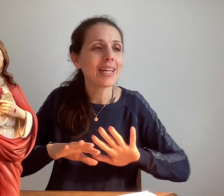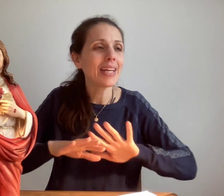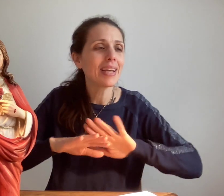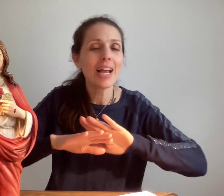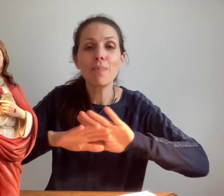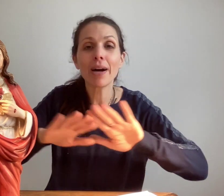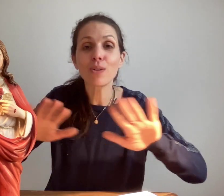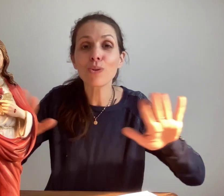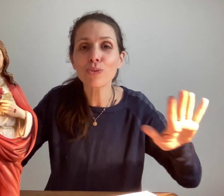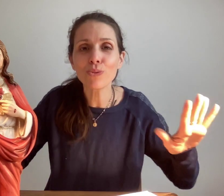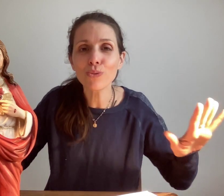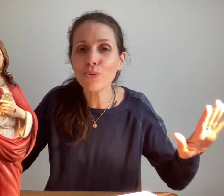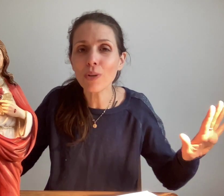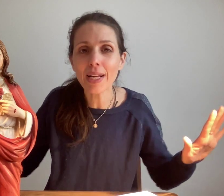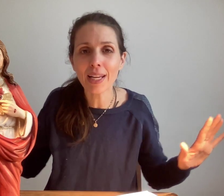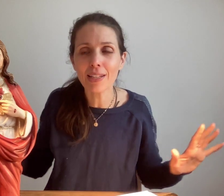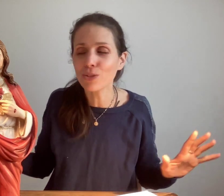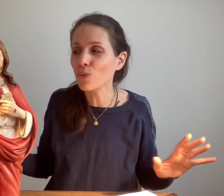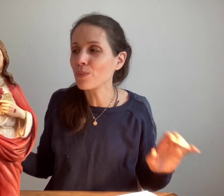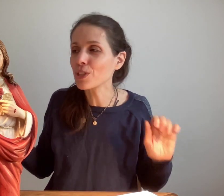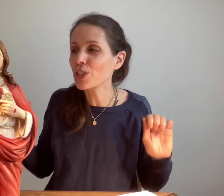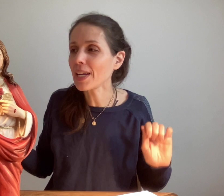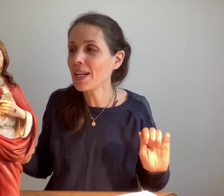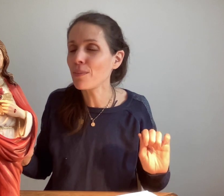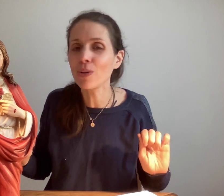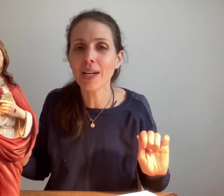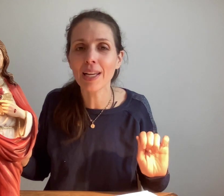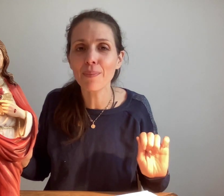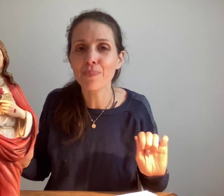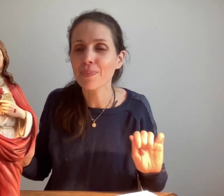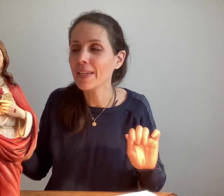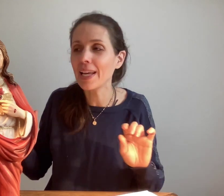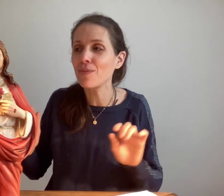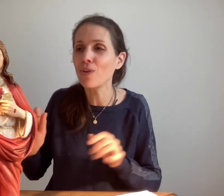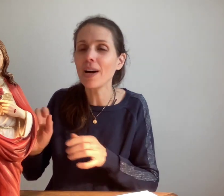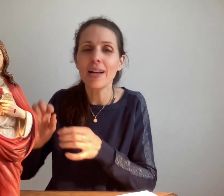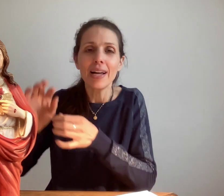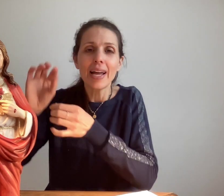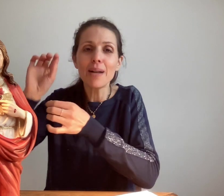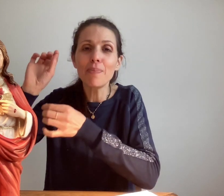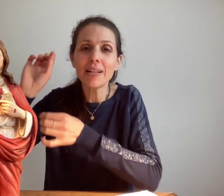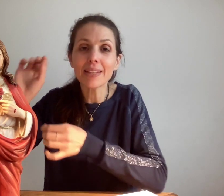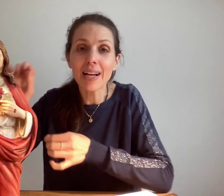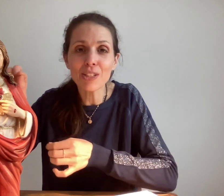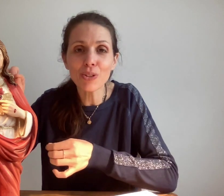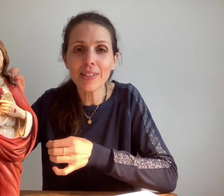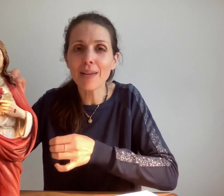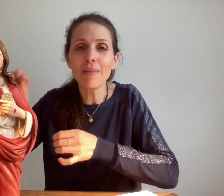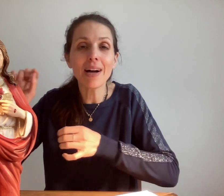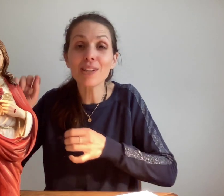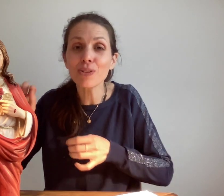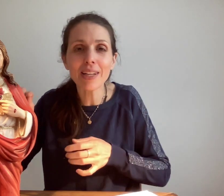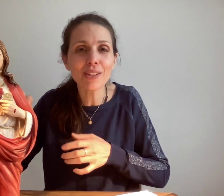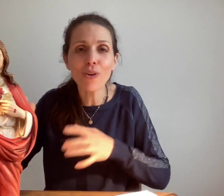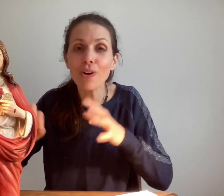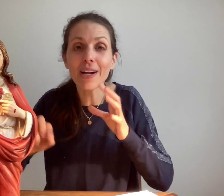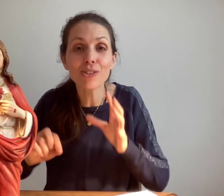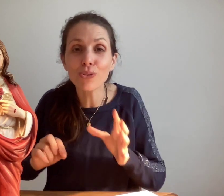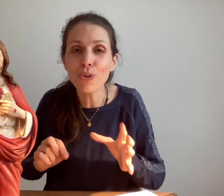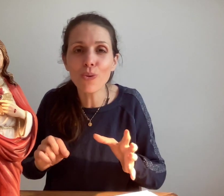et elle parcourt toute la création. Chaque élément créé qu'elle voit, elle place un je t'aime, un je t'adore, un je te loue,